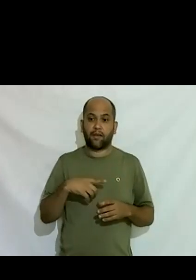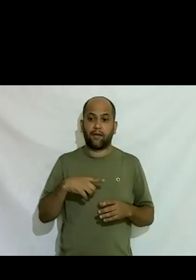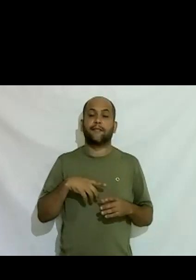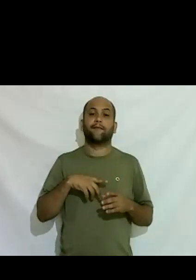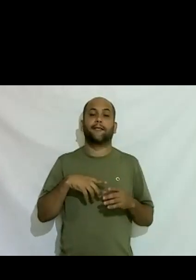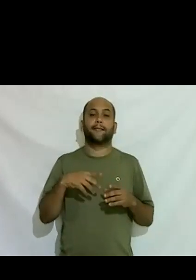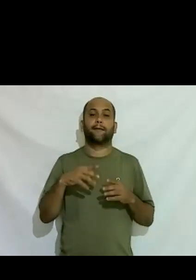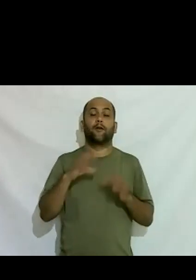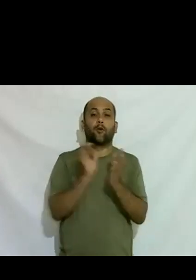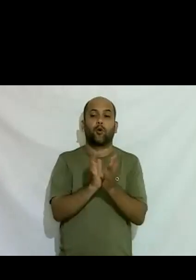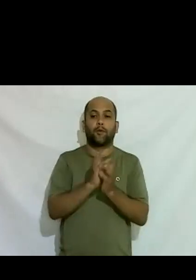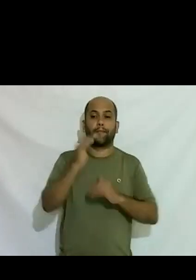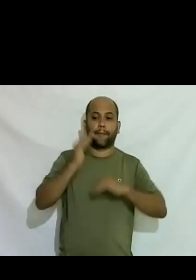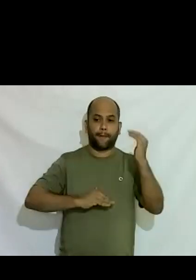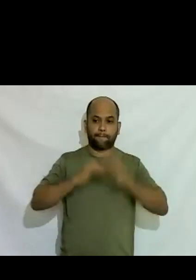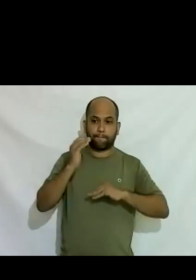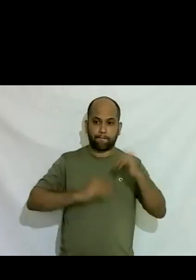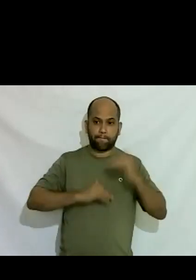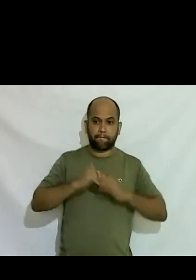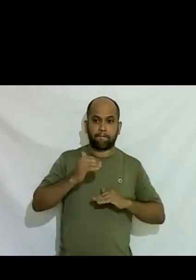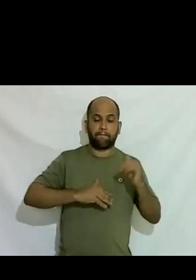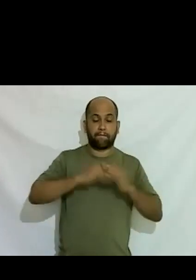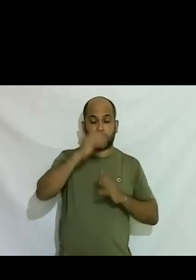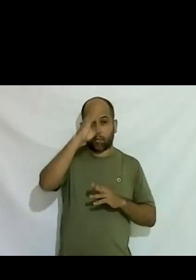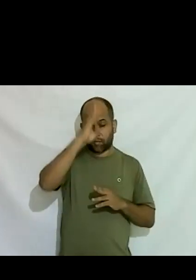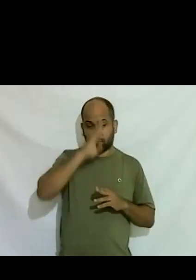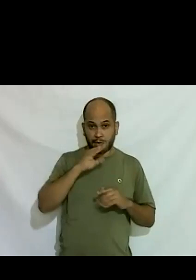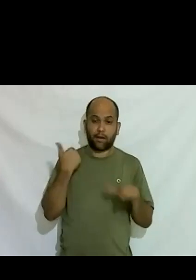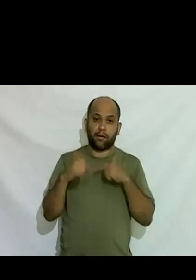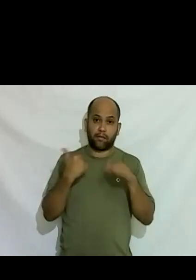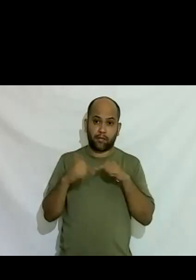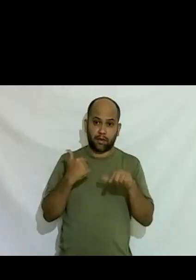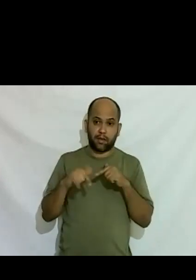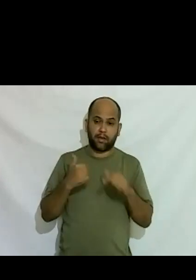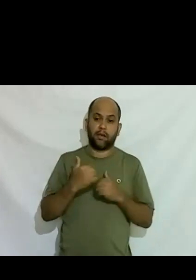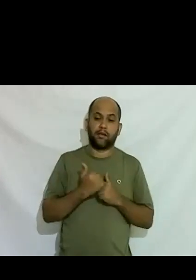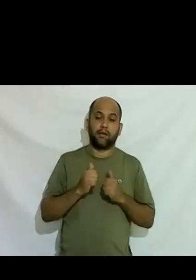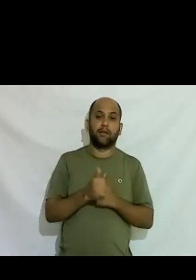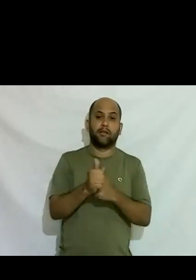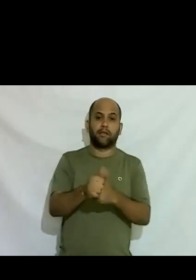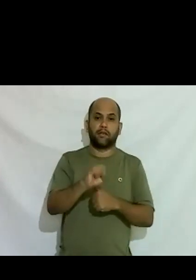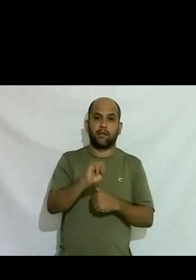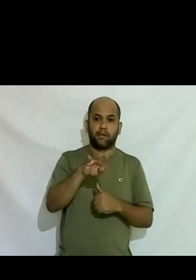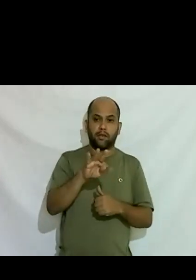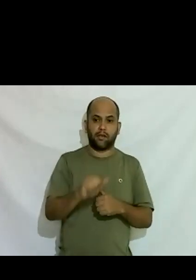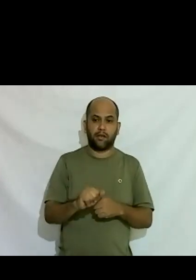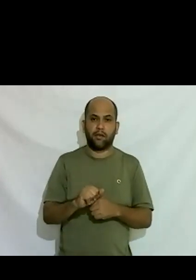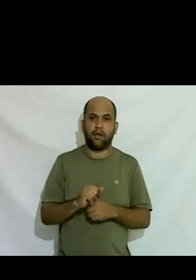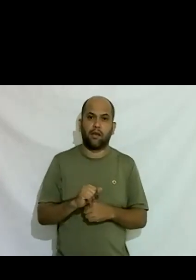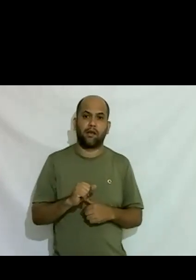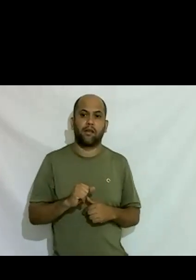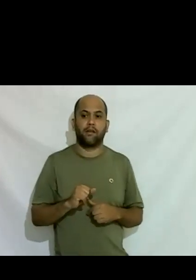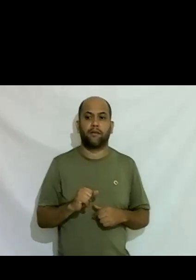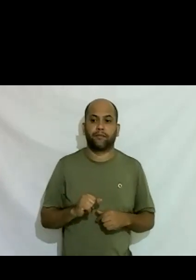de profissionais gratuitamente que fazem esse trabalho de acompanhar o site de cuidar do site é